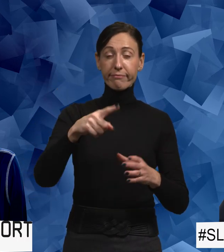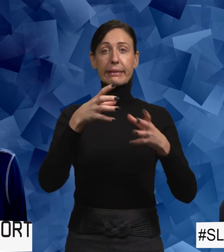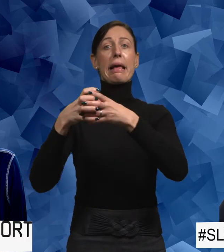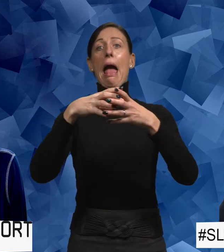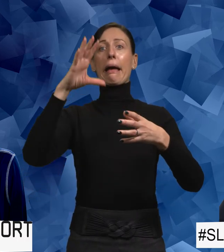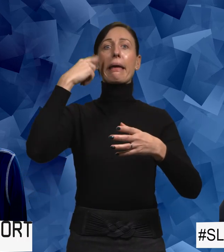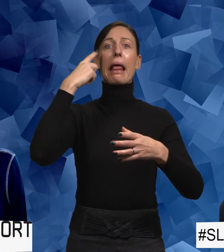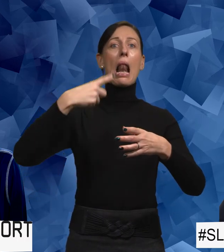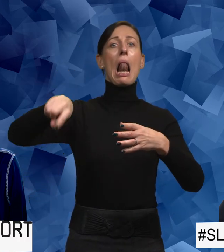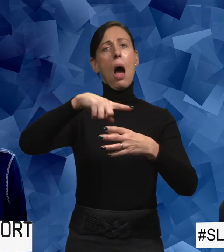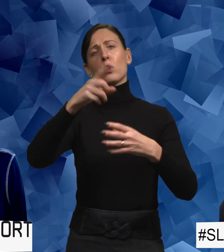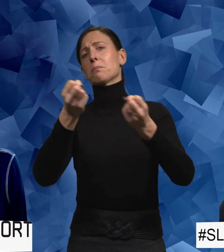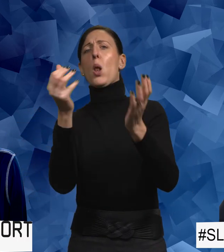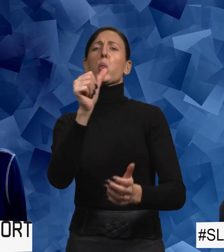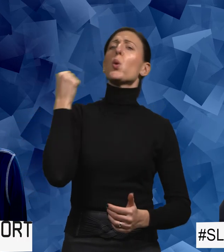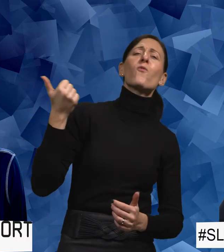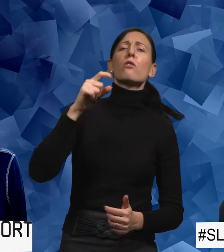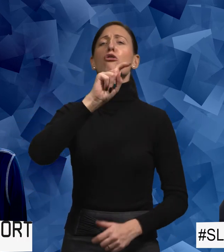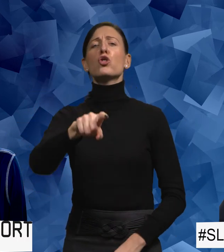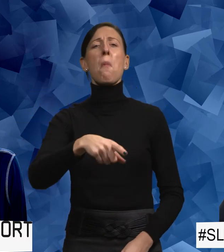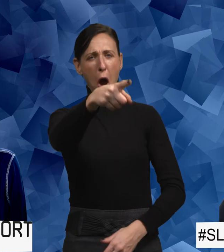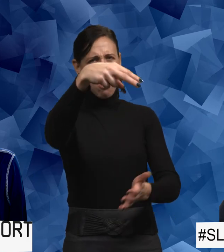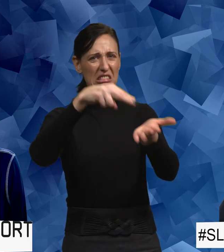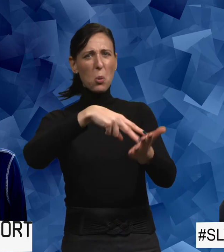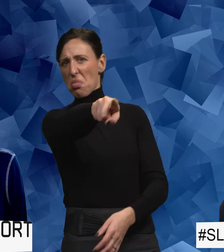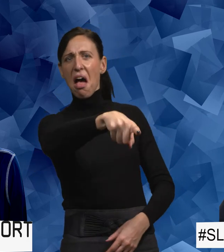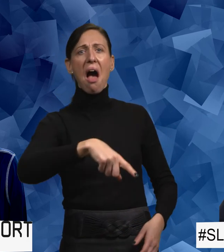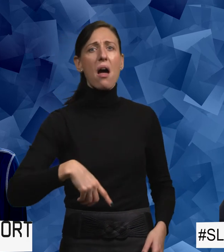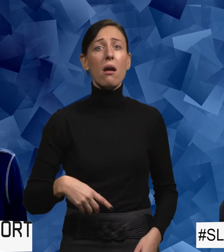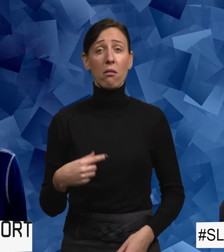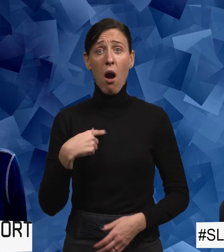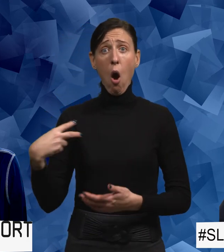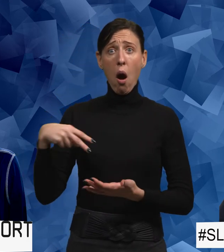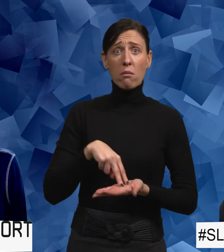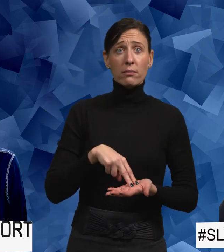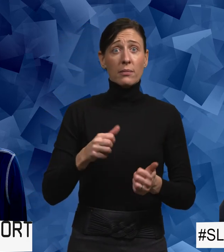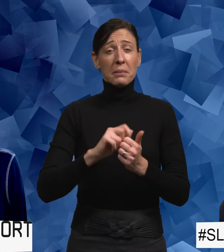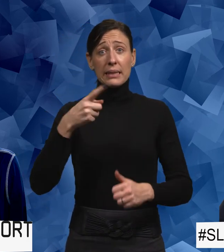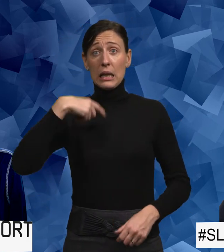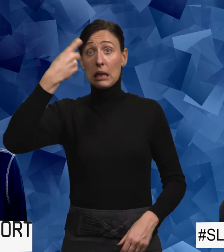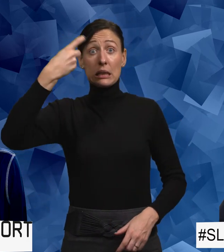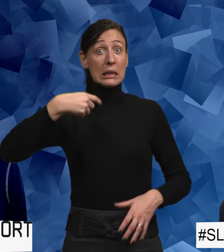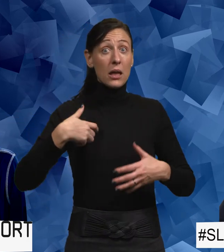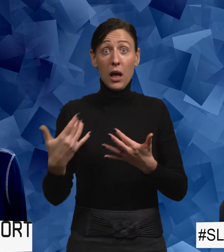gäng killar och de spelar rätt så tufft och jag ja men ställ dig här. Jaha så ställde jag mig där och sen så sa jag, herregud du får ju